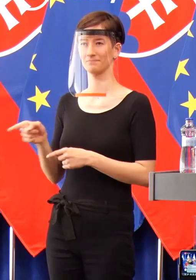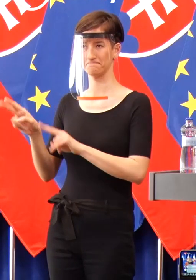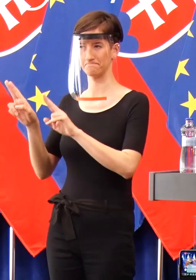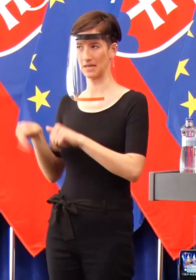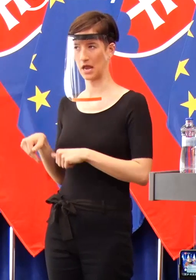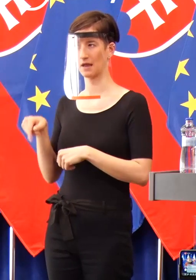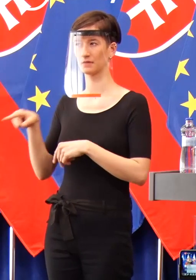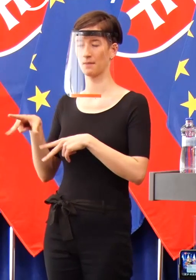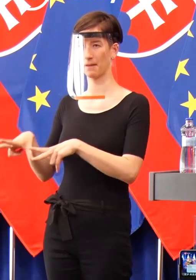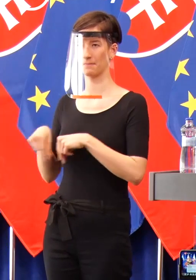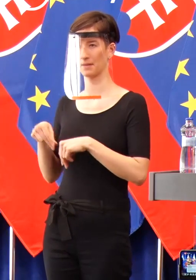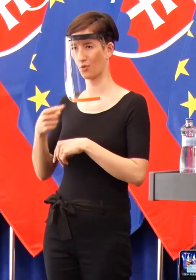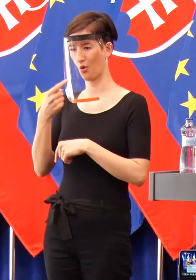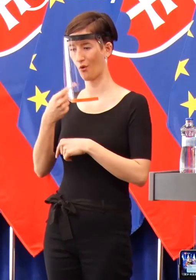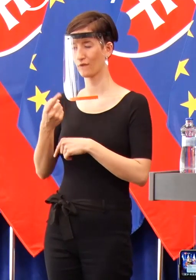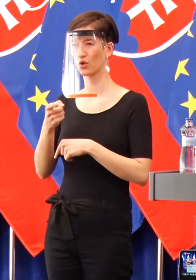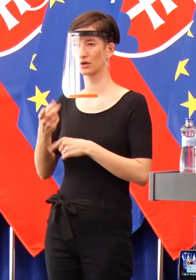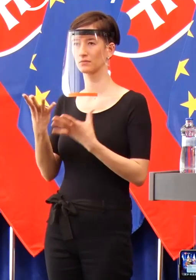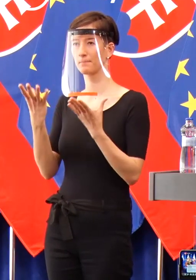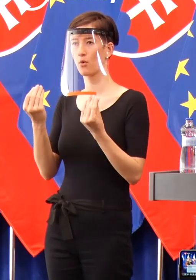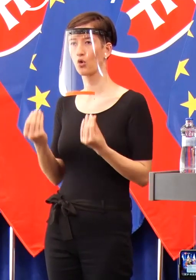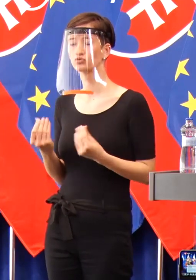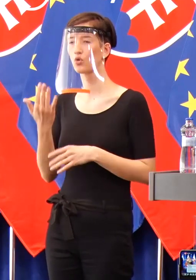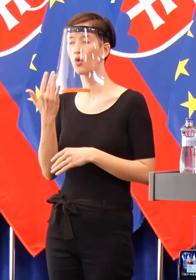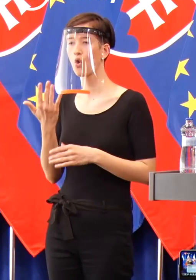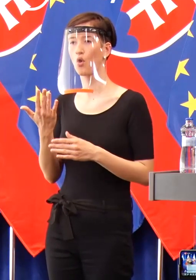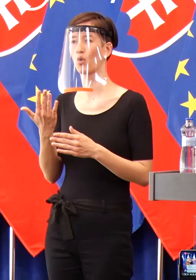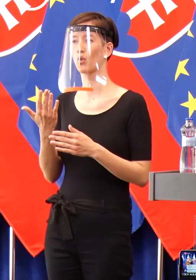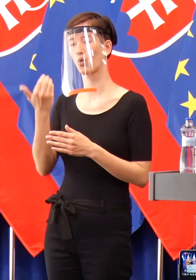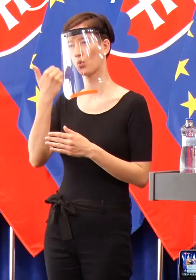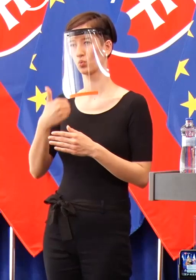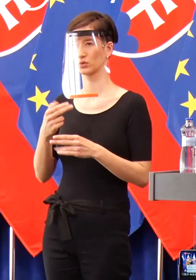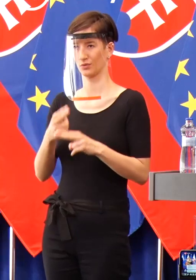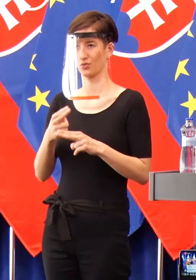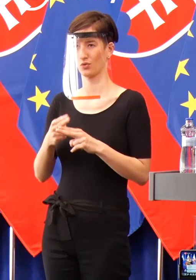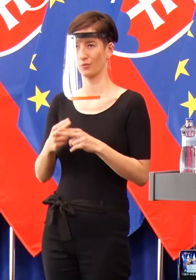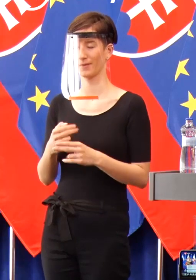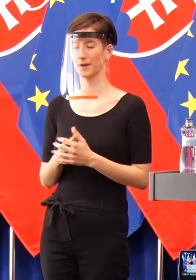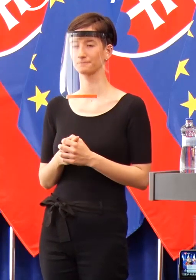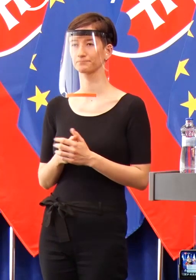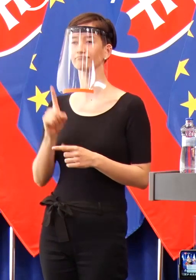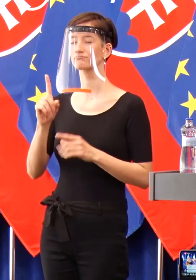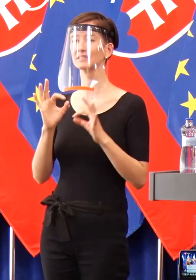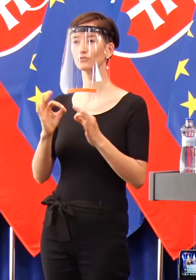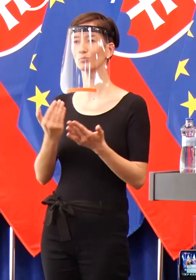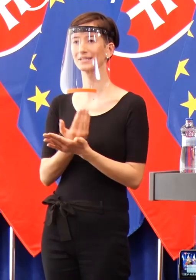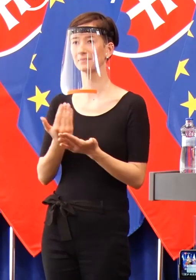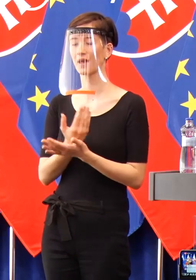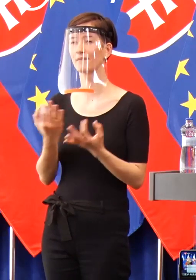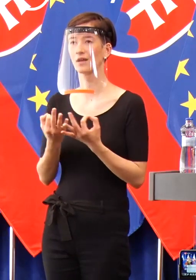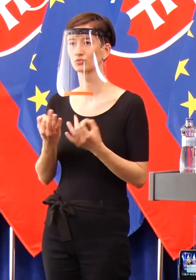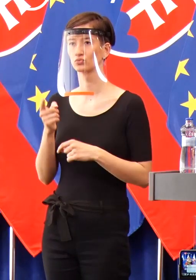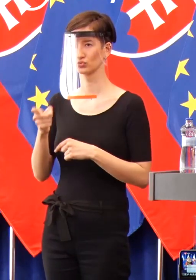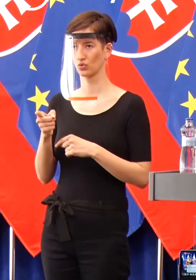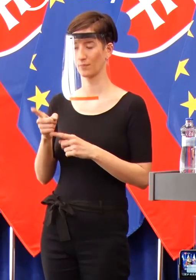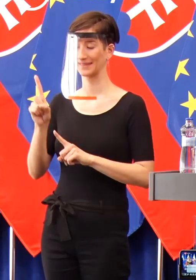spomenuté, ale dobrá správa je v tej zlej správe, že veľká časť alebo určitá časť tých, ktorí